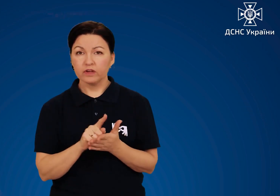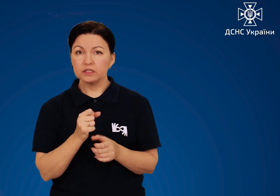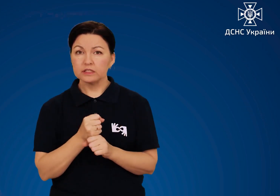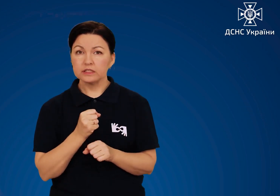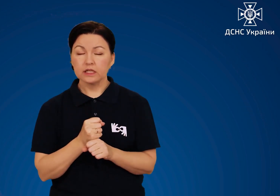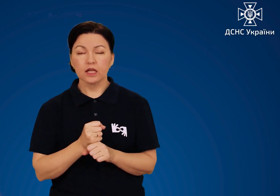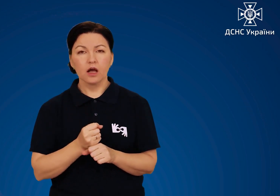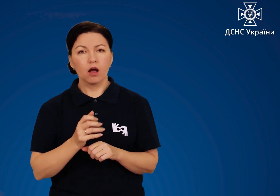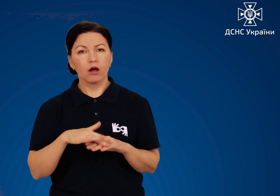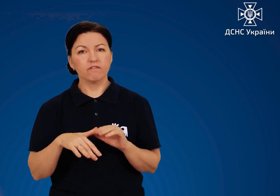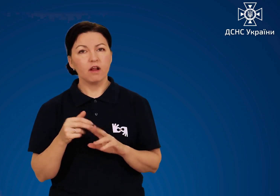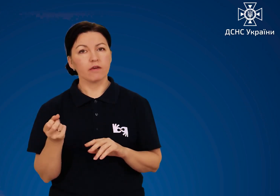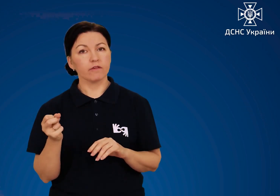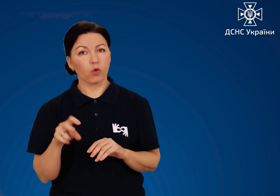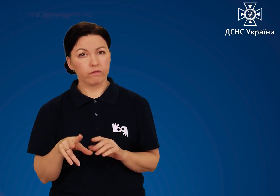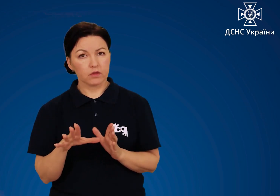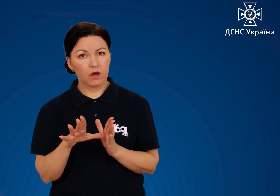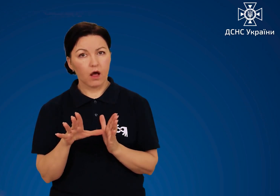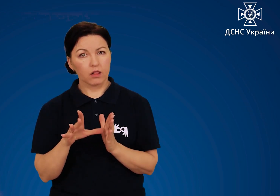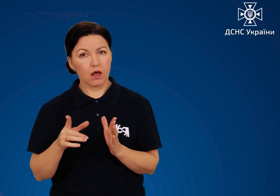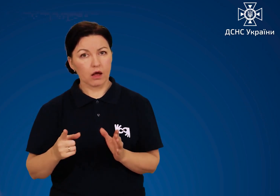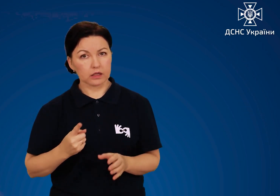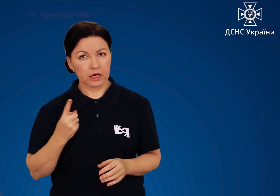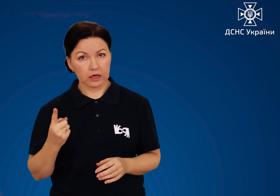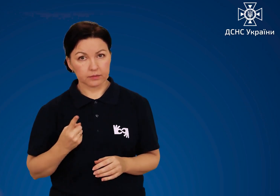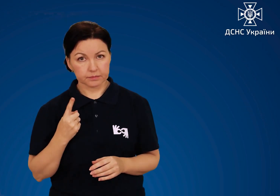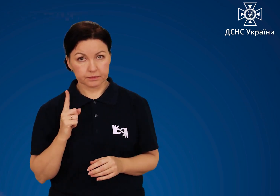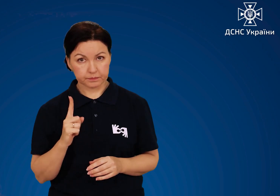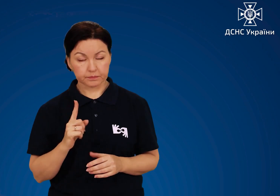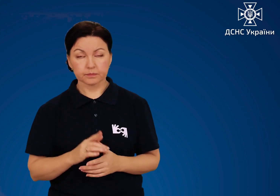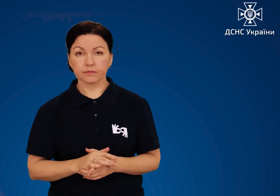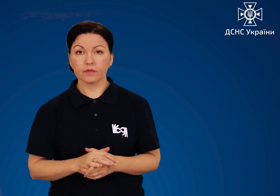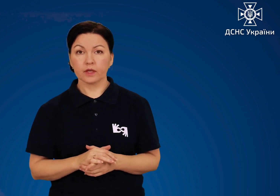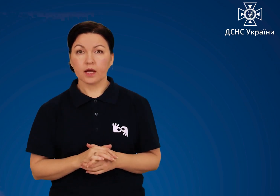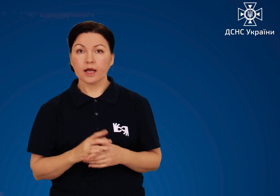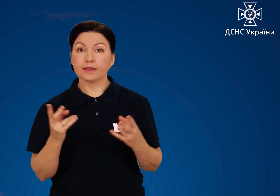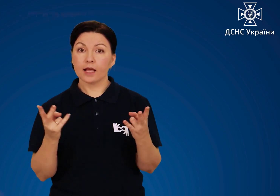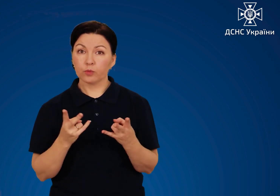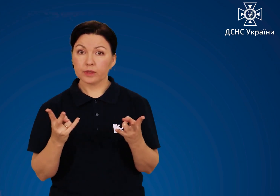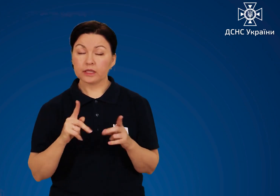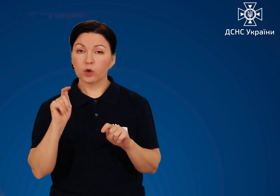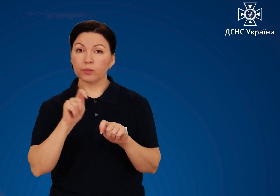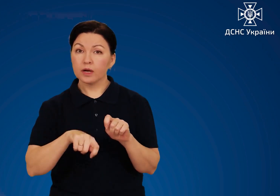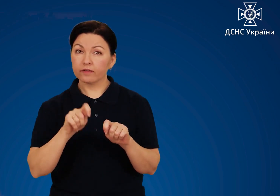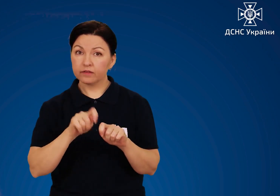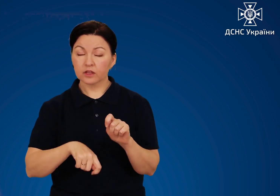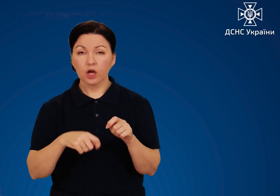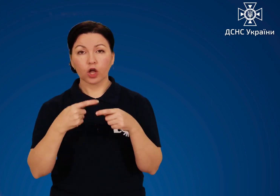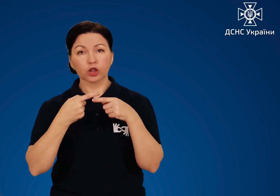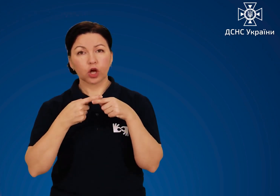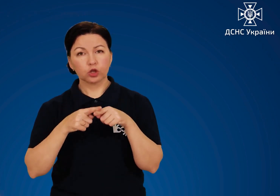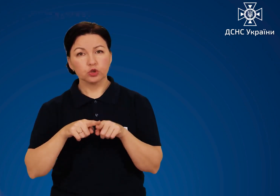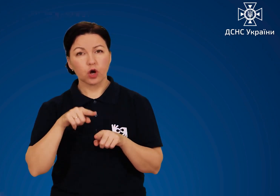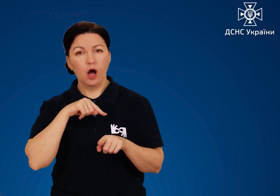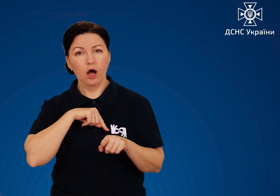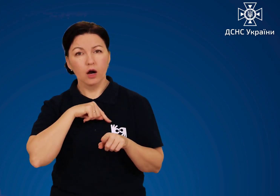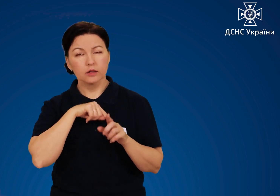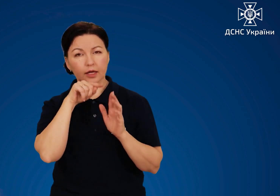Підключення повинен здійснювати кваліфікований електрик. Необхідно перевірити